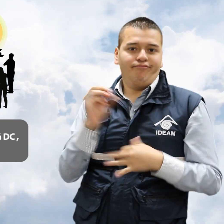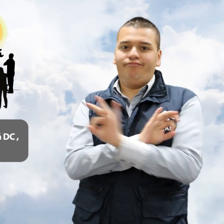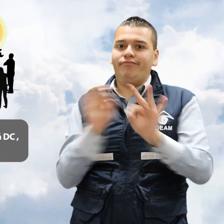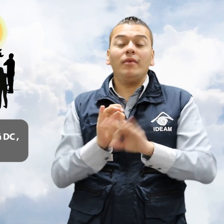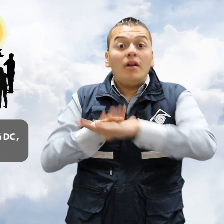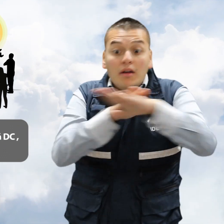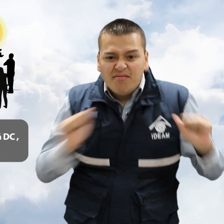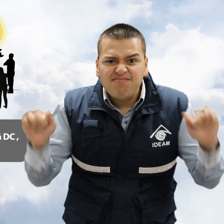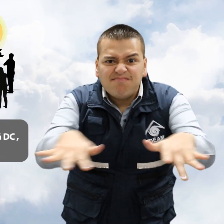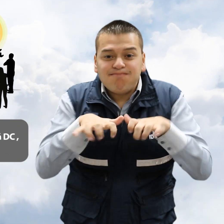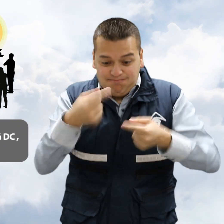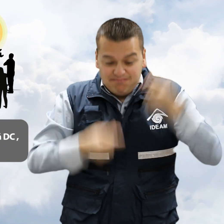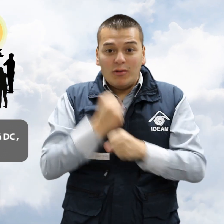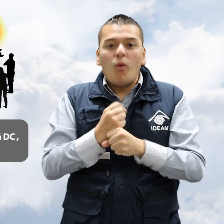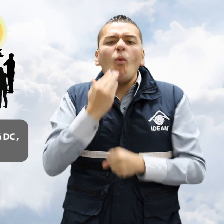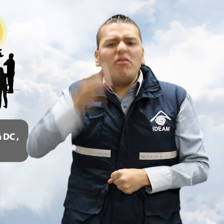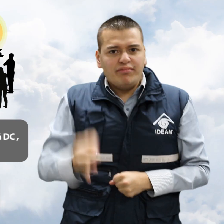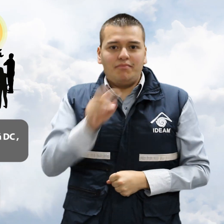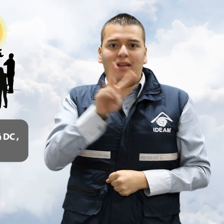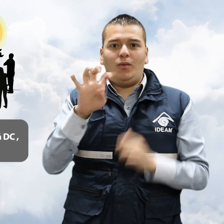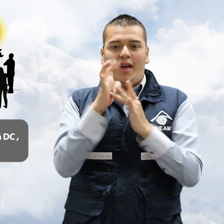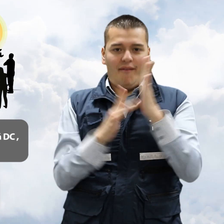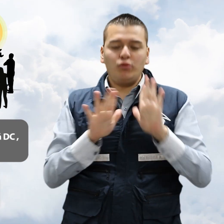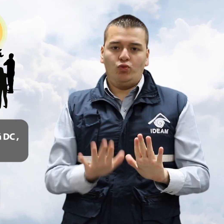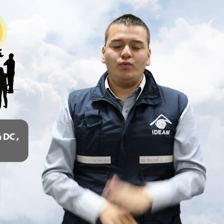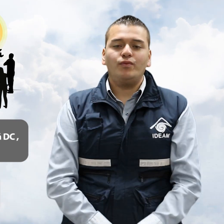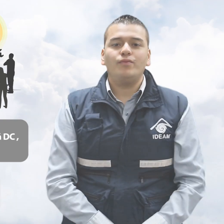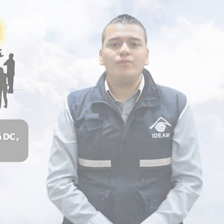de Cuentas que ahora se llevará a cabo el día 29 de abril del 2015.